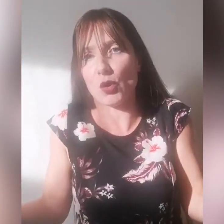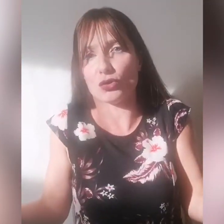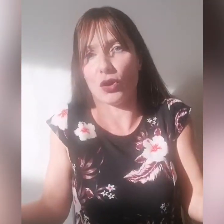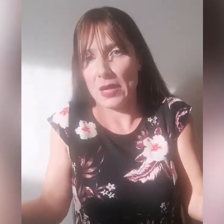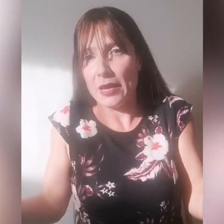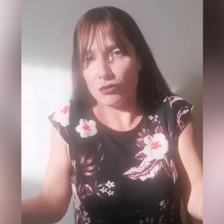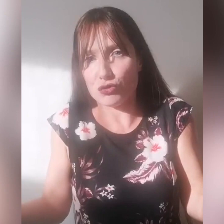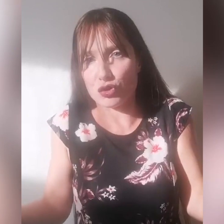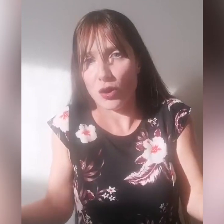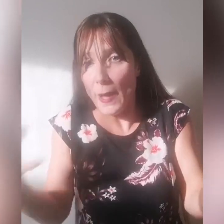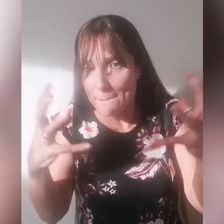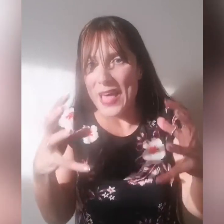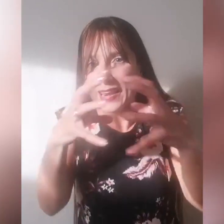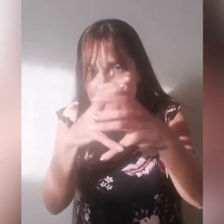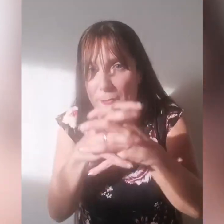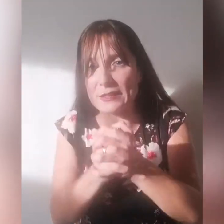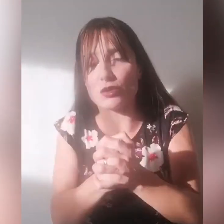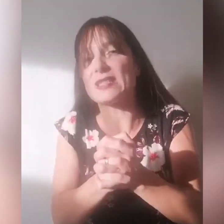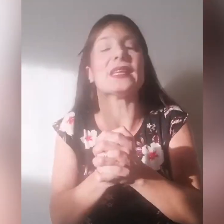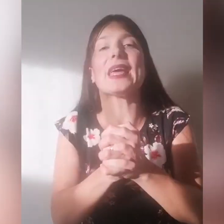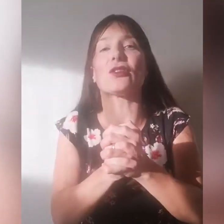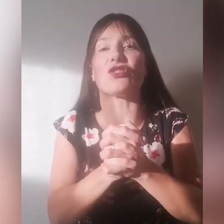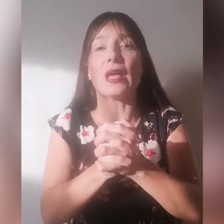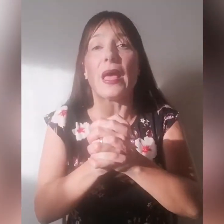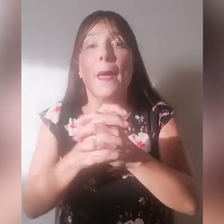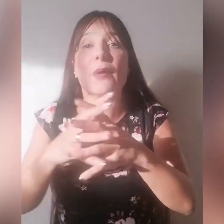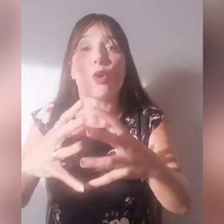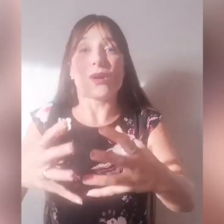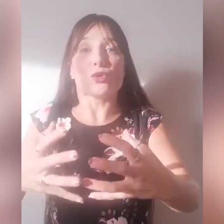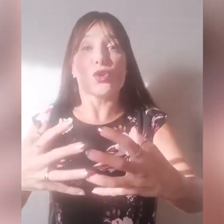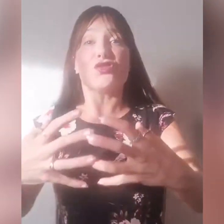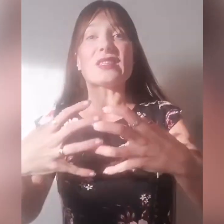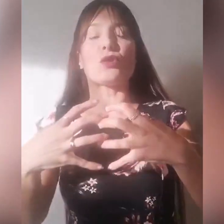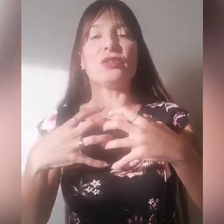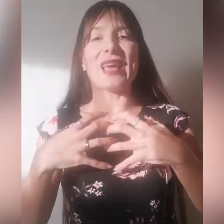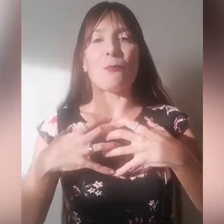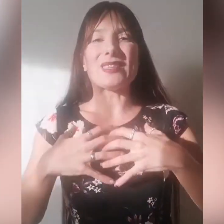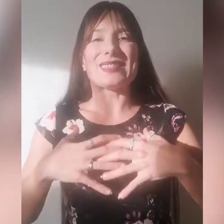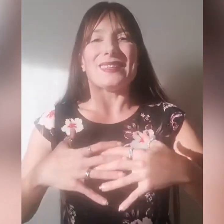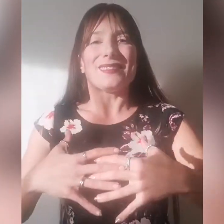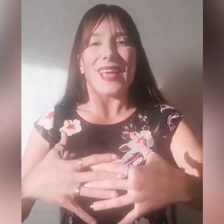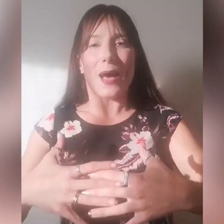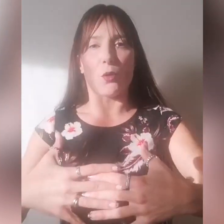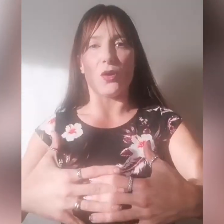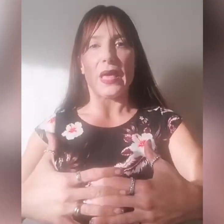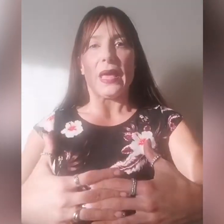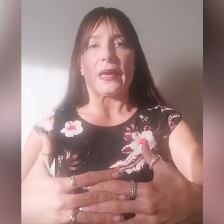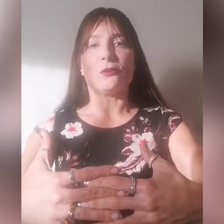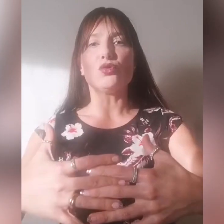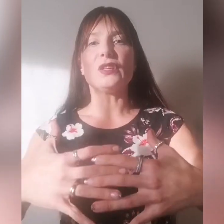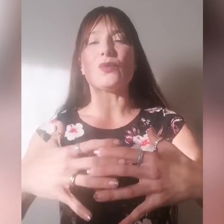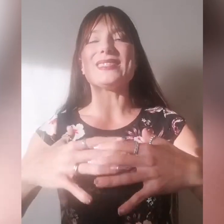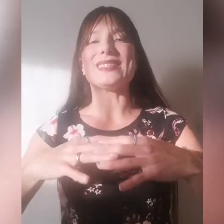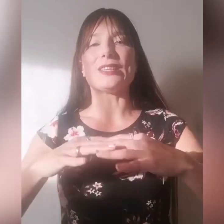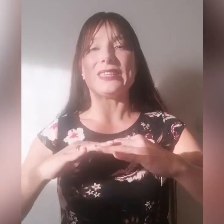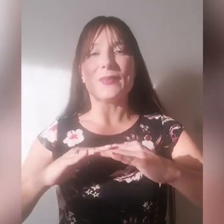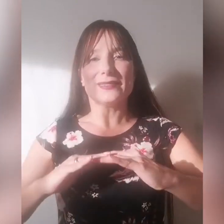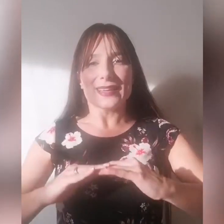mondo, giusto? Per sostenerci, però quando noi ci ascoltiamo e sentiamo che tutti questi sentimenti